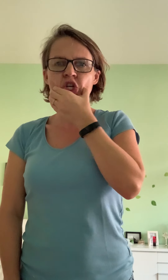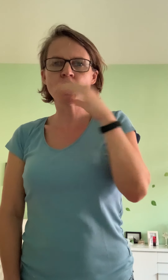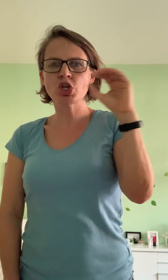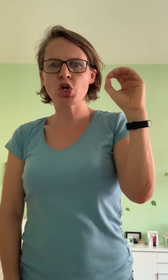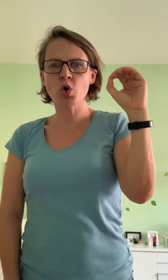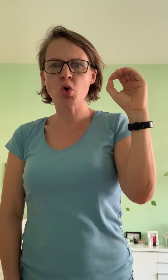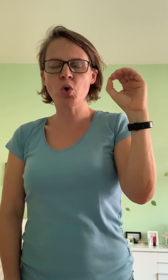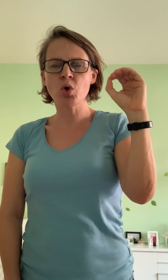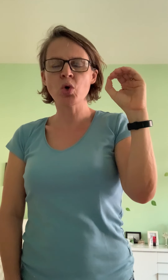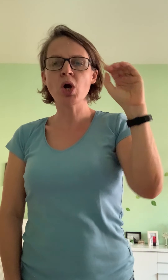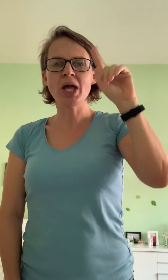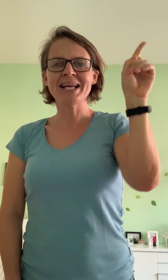Chose.